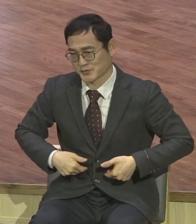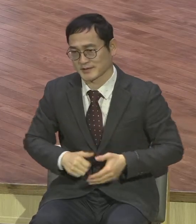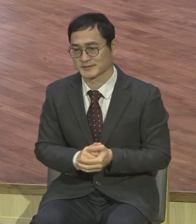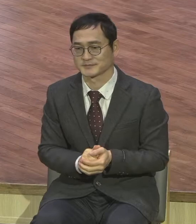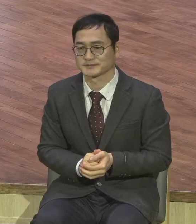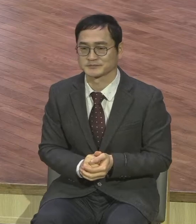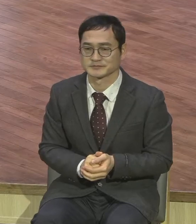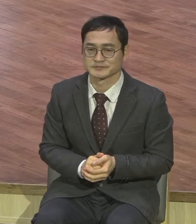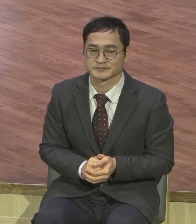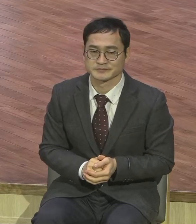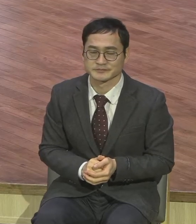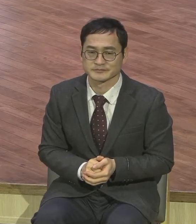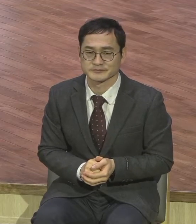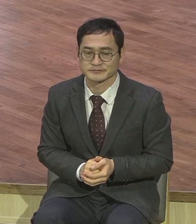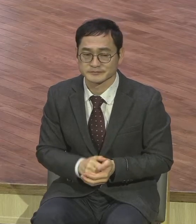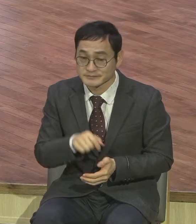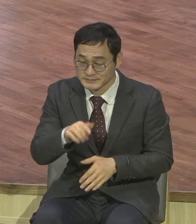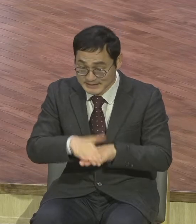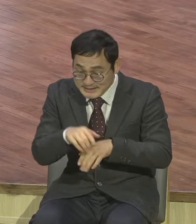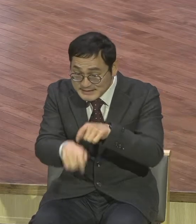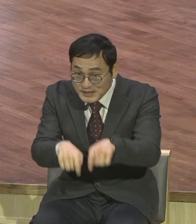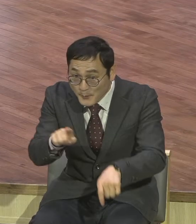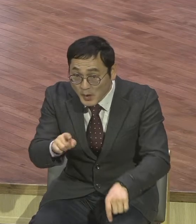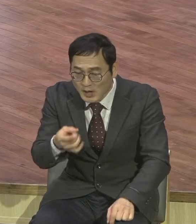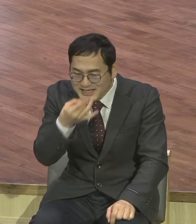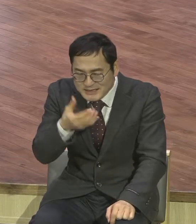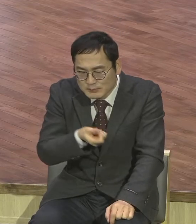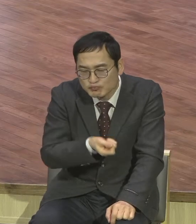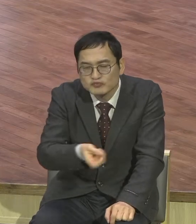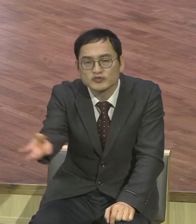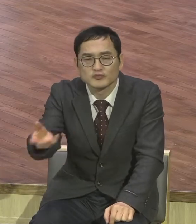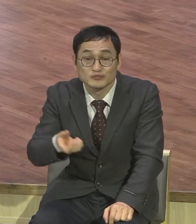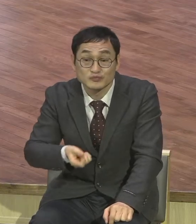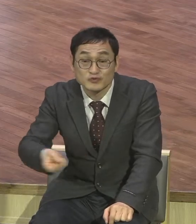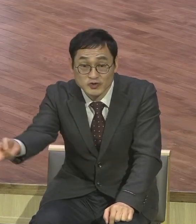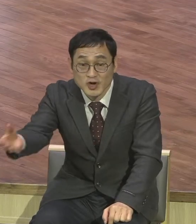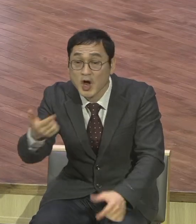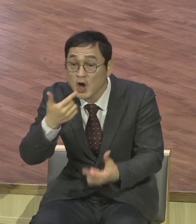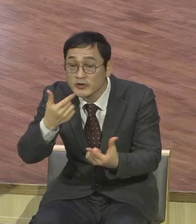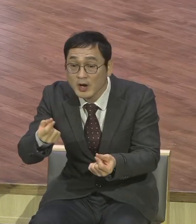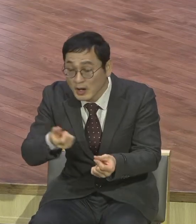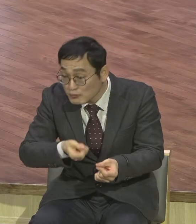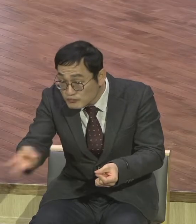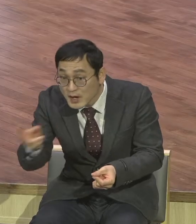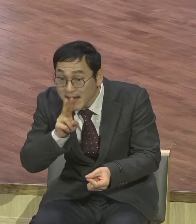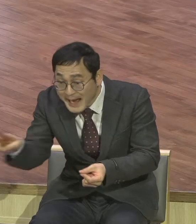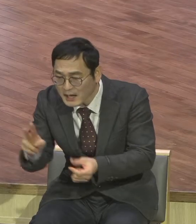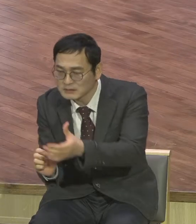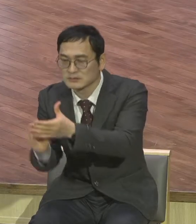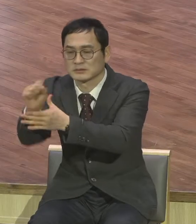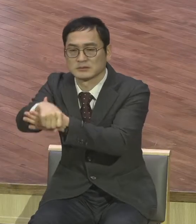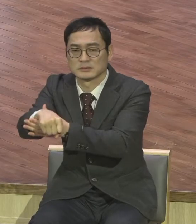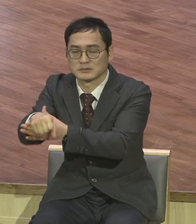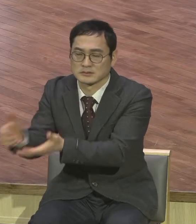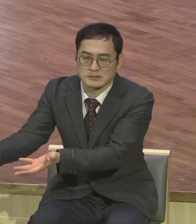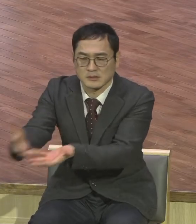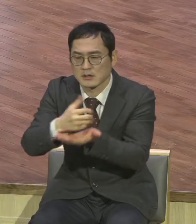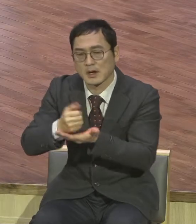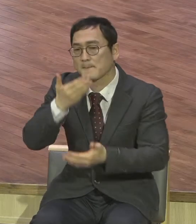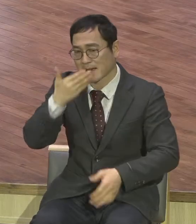뿌려야 됩니다. 뿌려야 가을에 거둘 게 있지. 뿌리지 않게 거둘 게 뭐가 있어요. 그래서 행암이 없는 믿음은 무슨